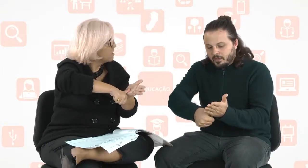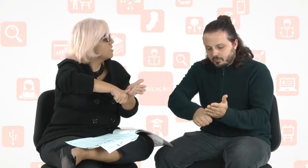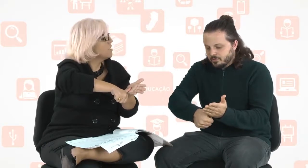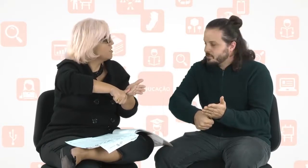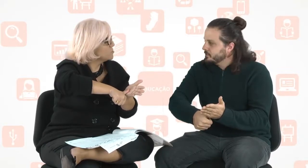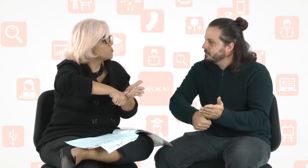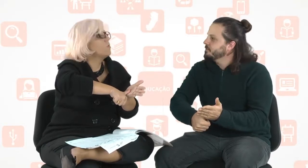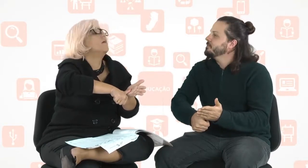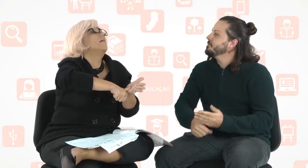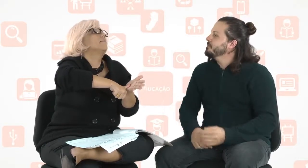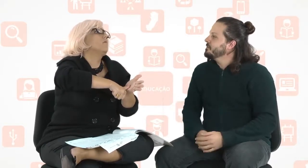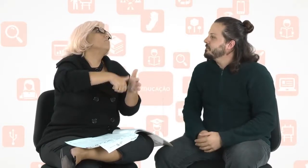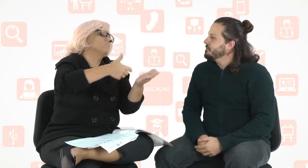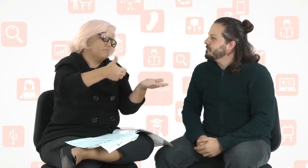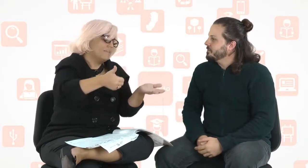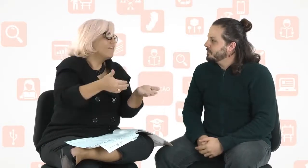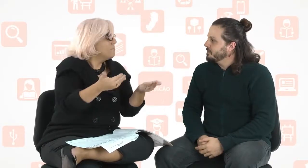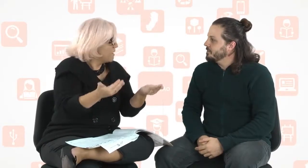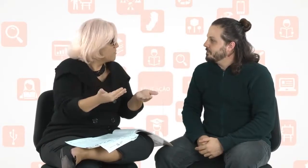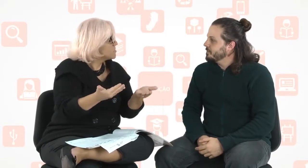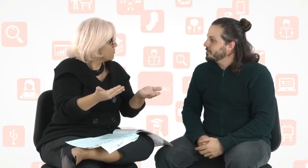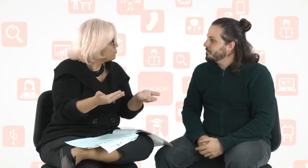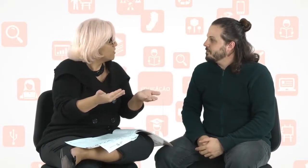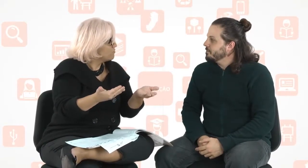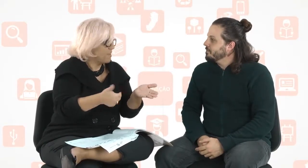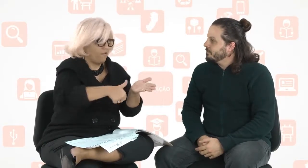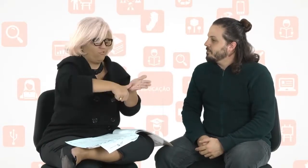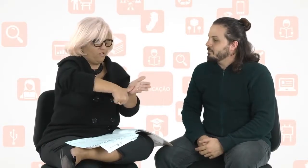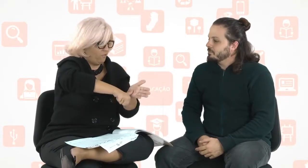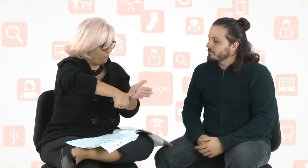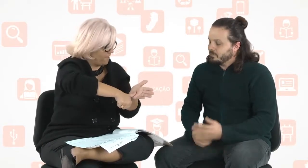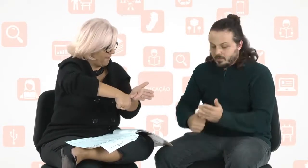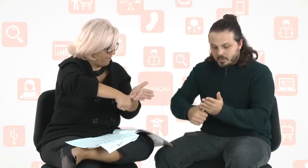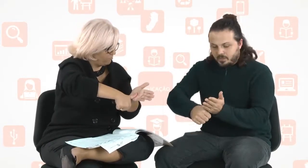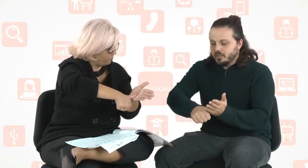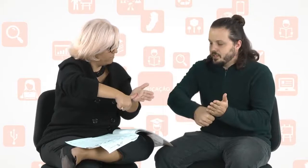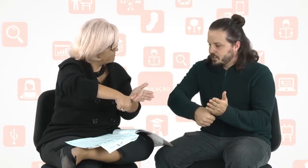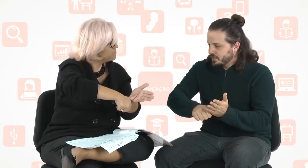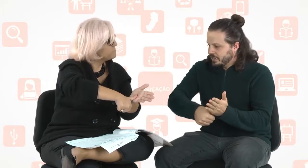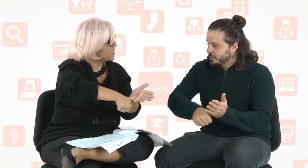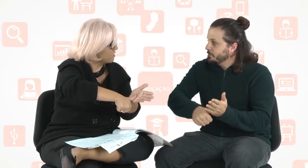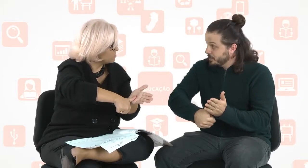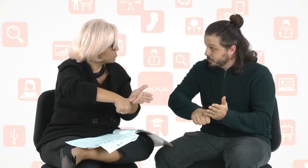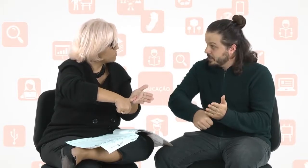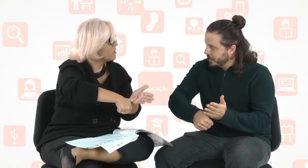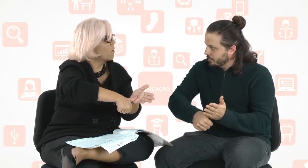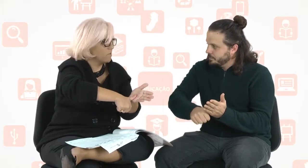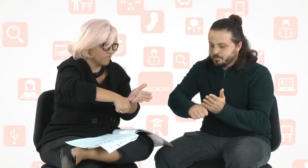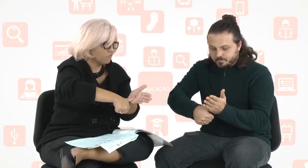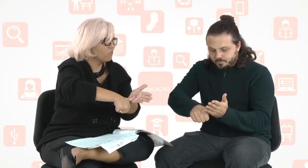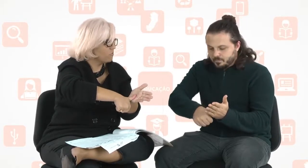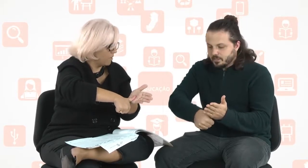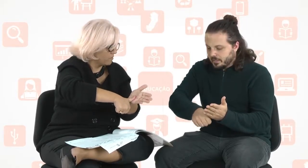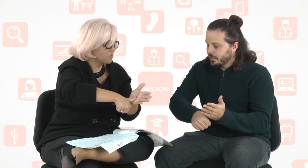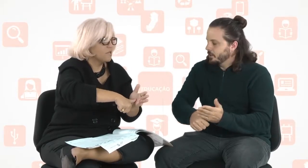Documentos. Isso. Então, também é o sinal de identidade. Identidade. Identidade, é o mesmo sinal. É o mesmo sinal de documentos. Legal.